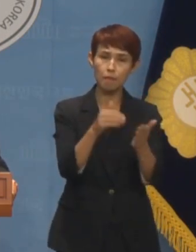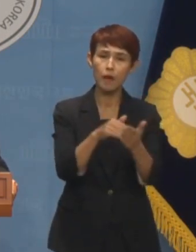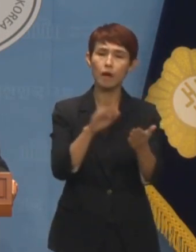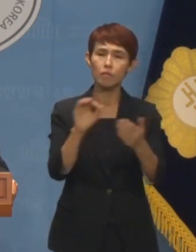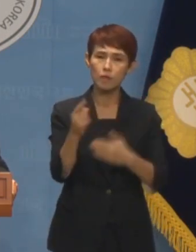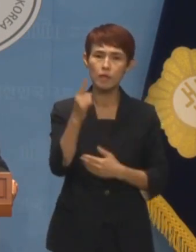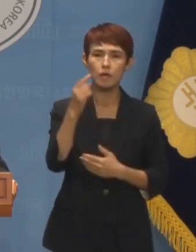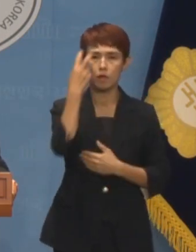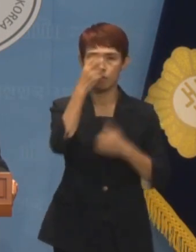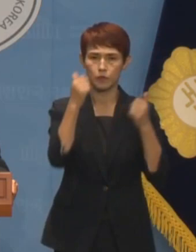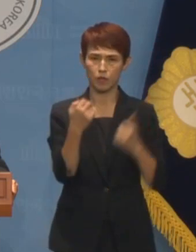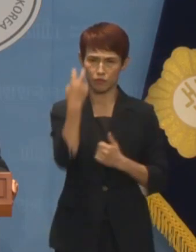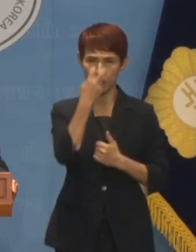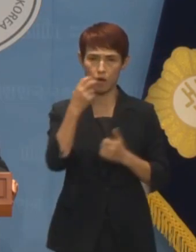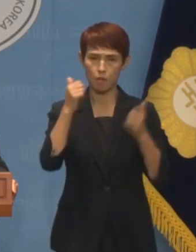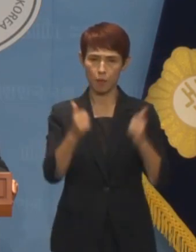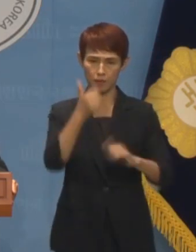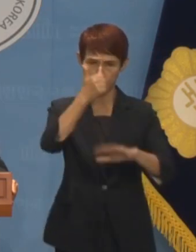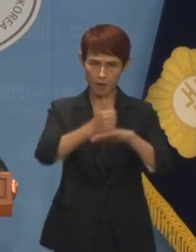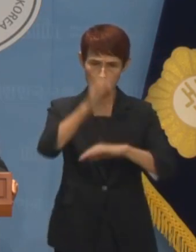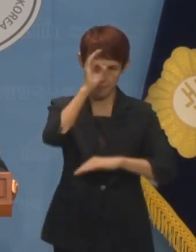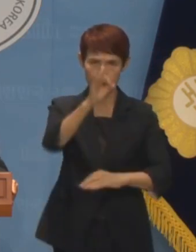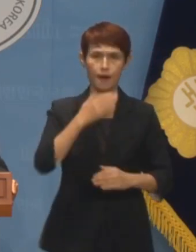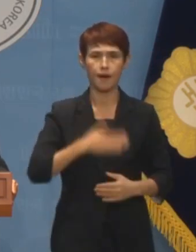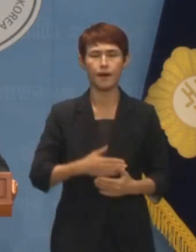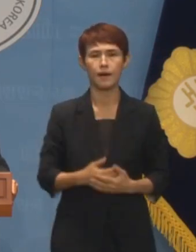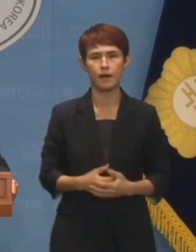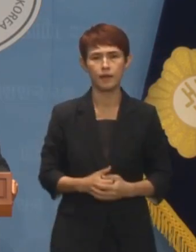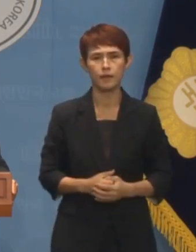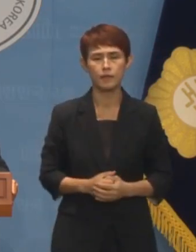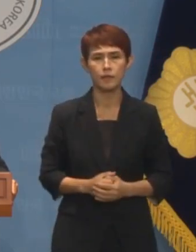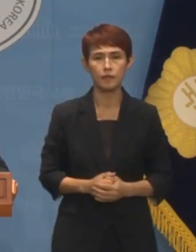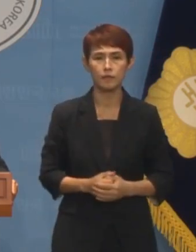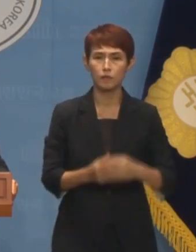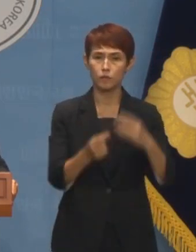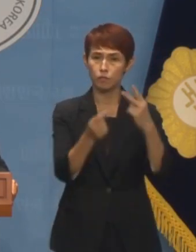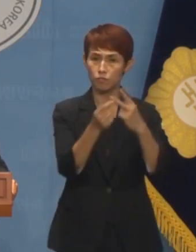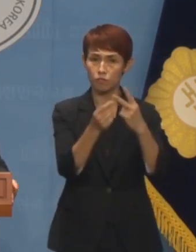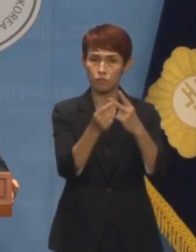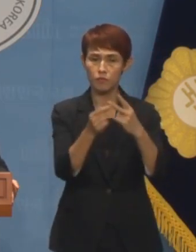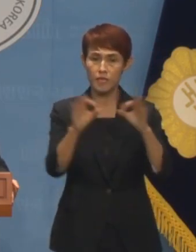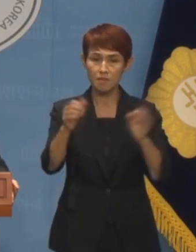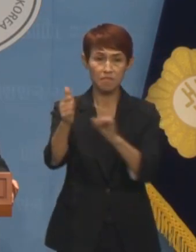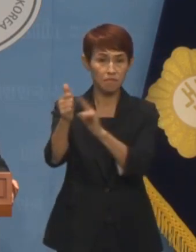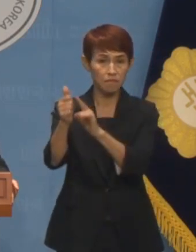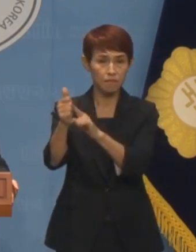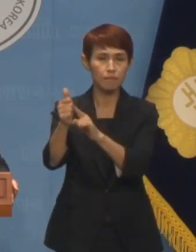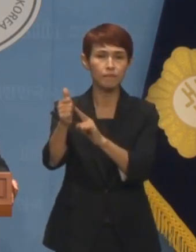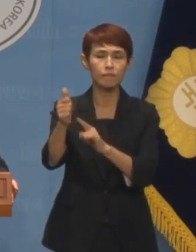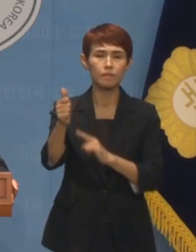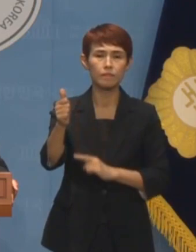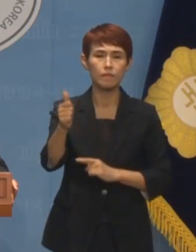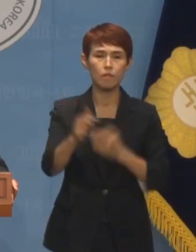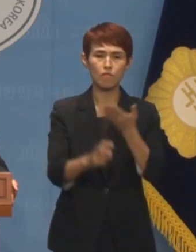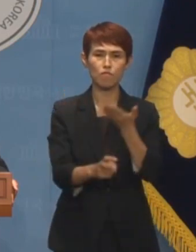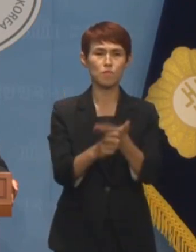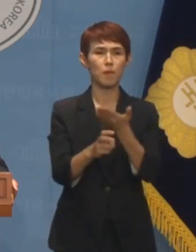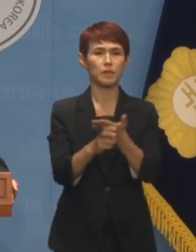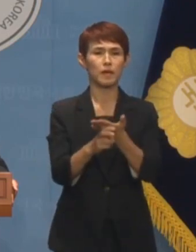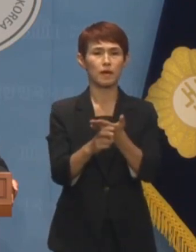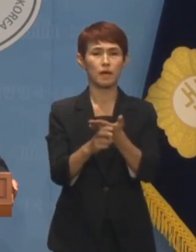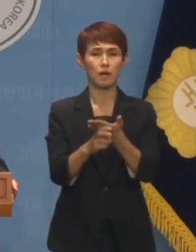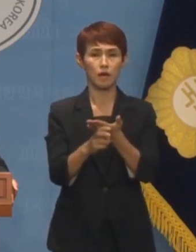수사와 법원 판결을 지켜보면 될 것입니다. 둘째, 김태규 직무대행은 불법이라고